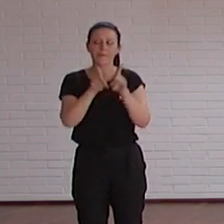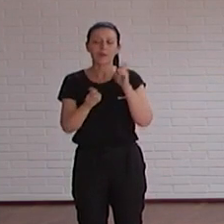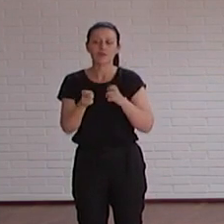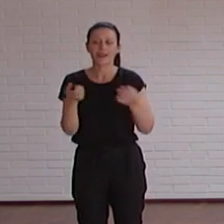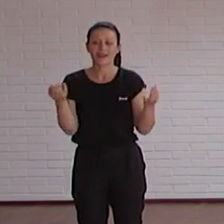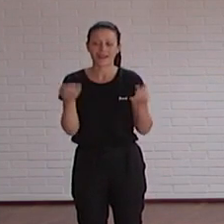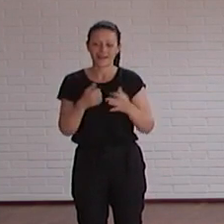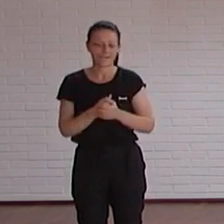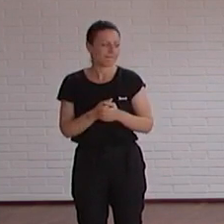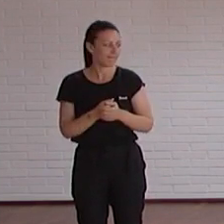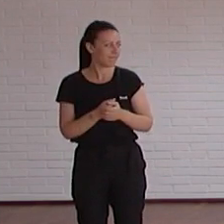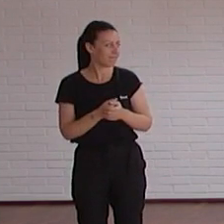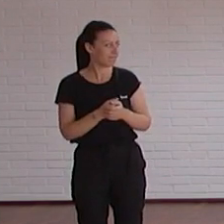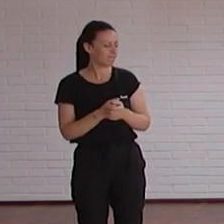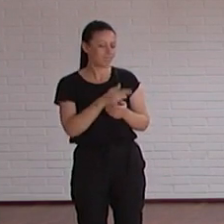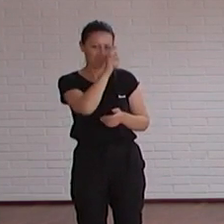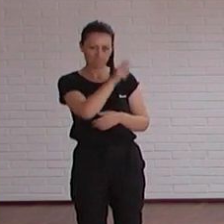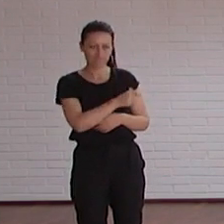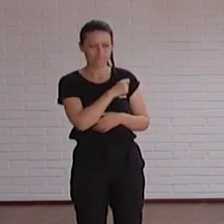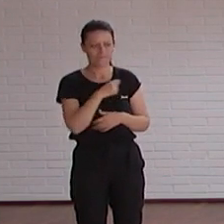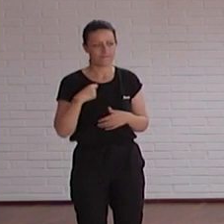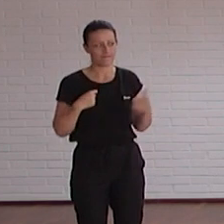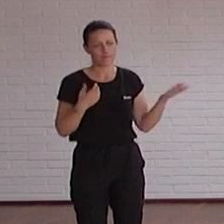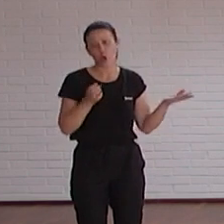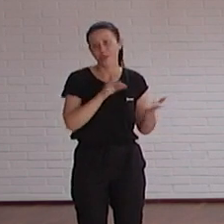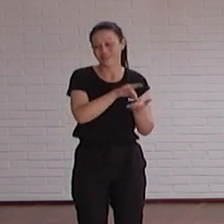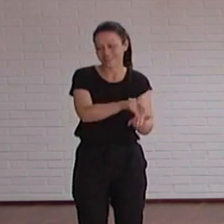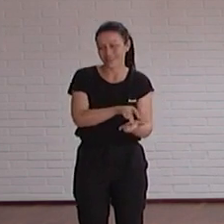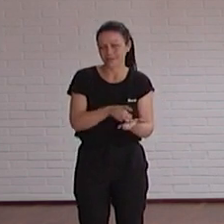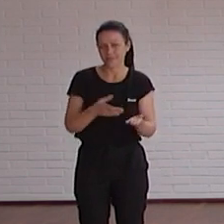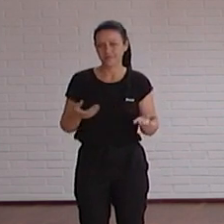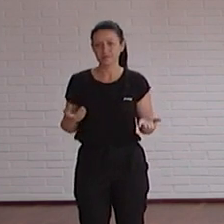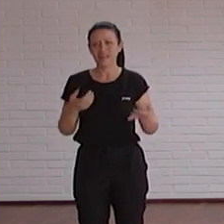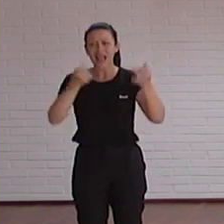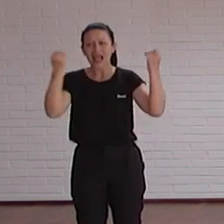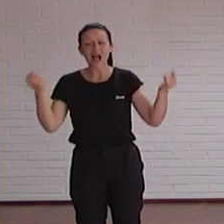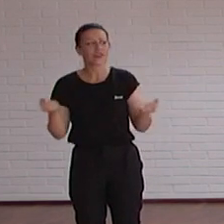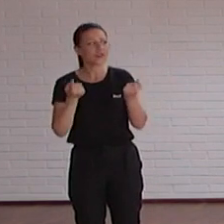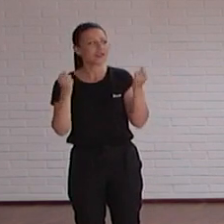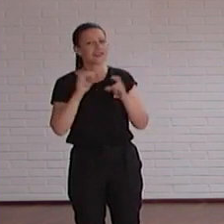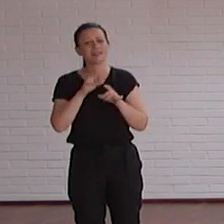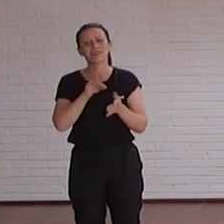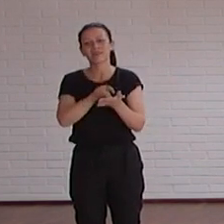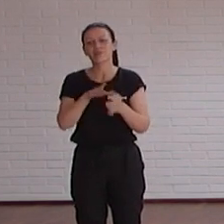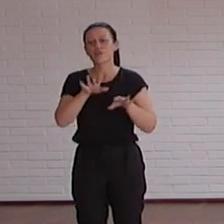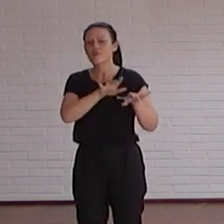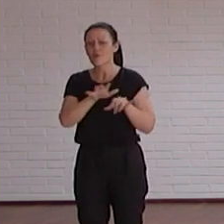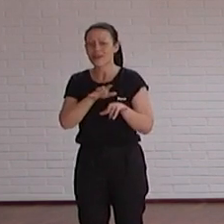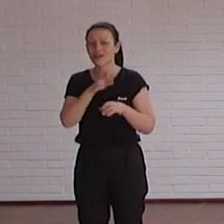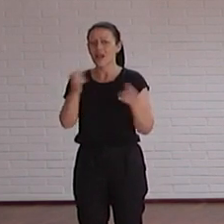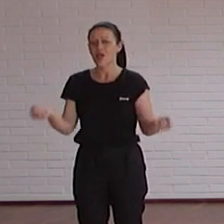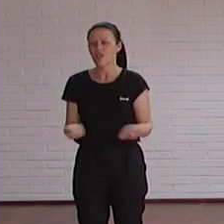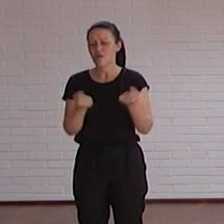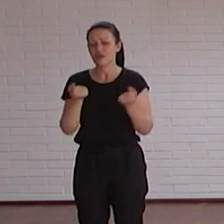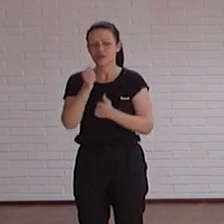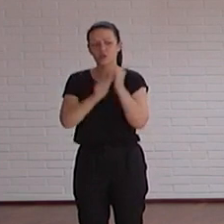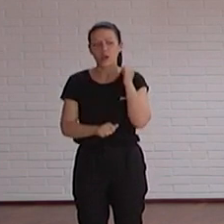a él personalmente o desde el servicio que qué acciones se está haciendo al servicio de informática para